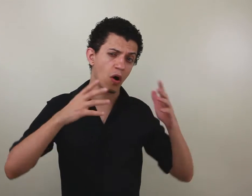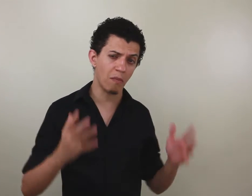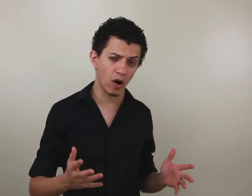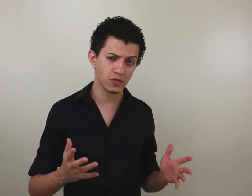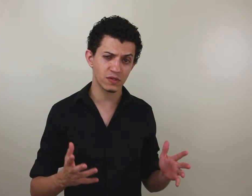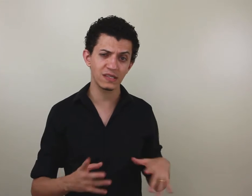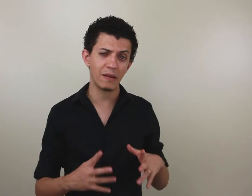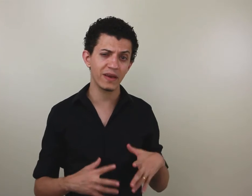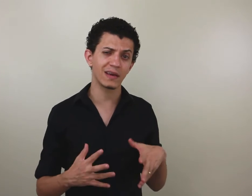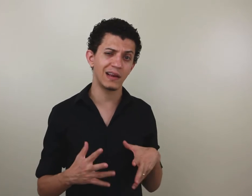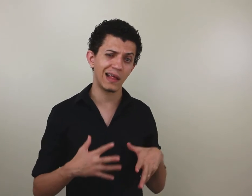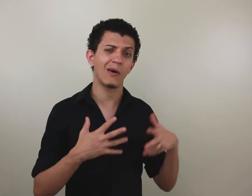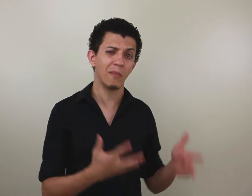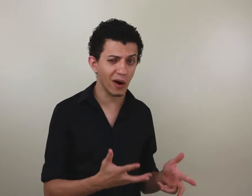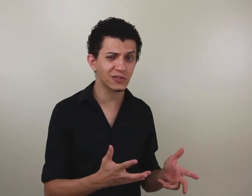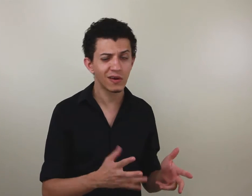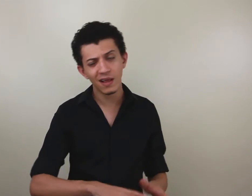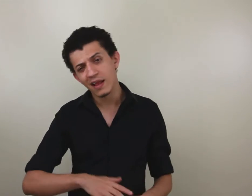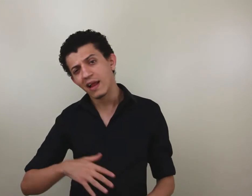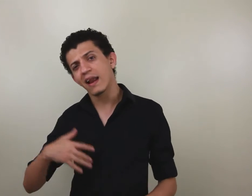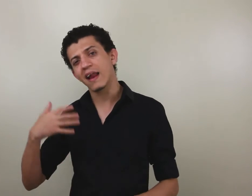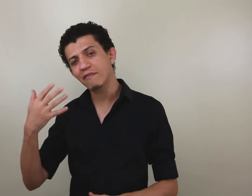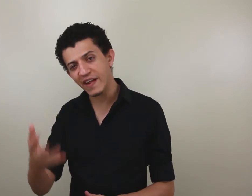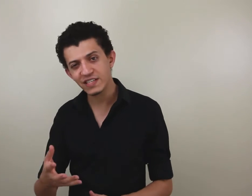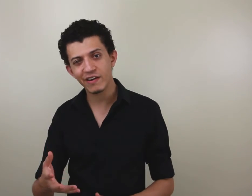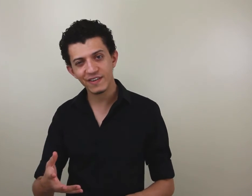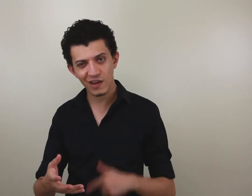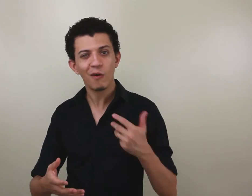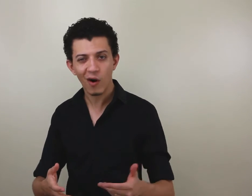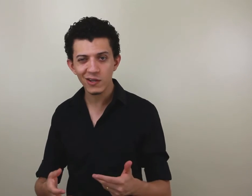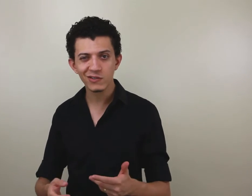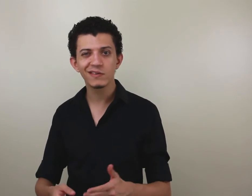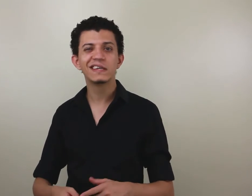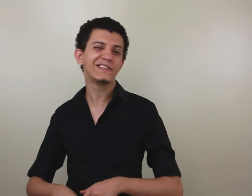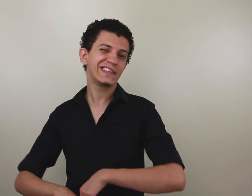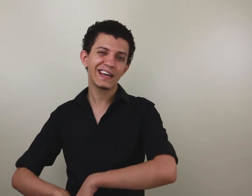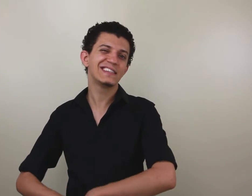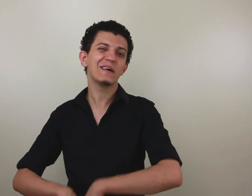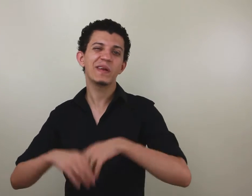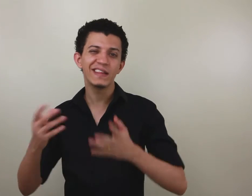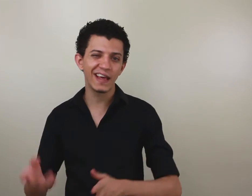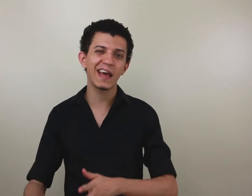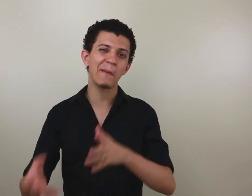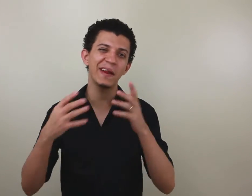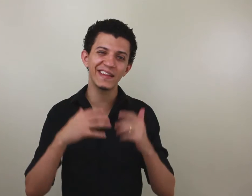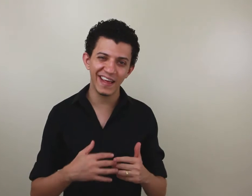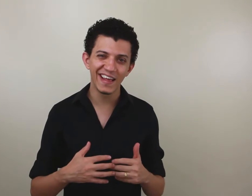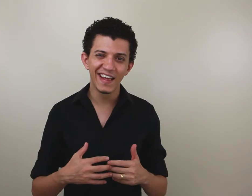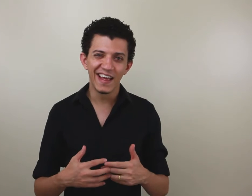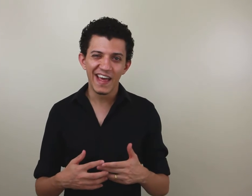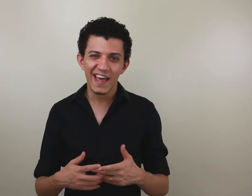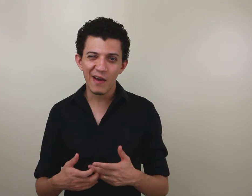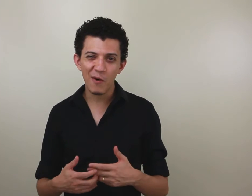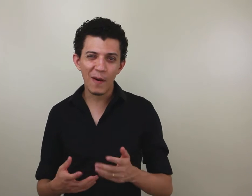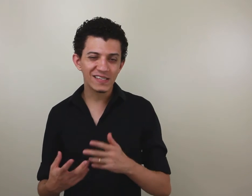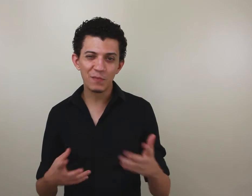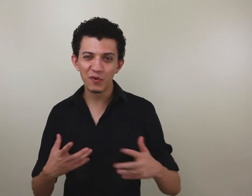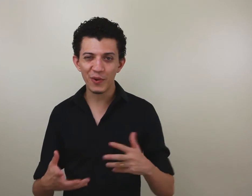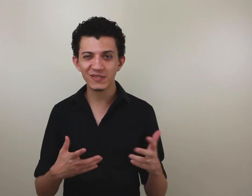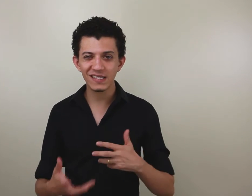robótico sem saber que aquele ali é robótico, lá na frente você vai fazer robótico, você vai ter que desaprender e reaprender. Eu passei por um processo